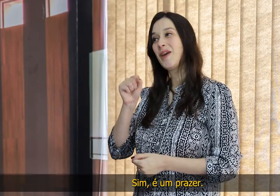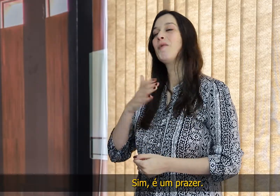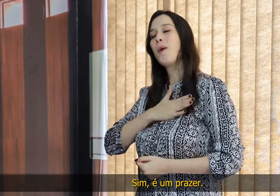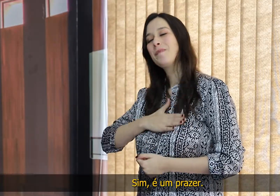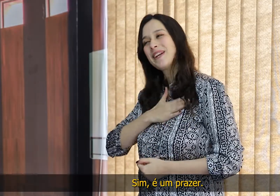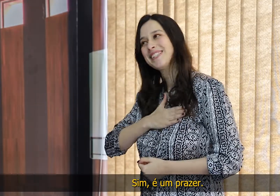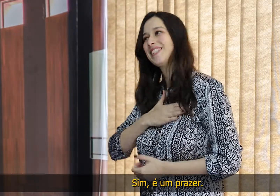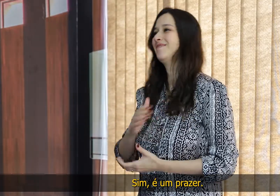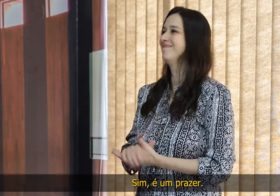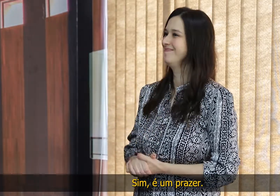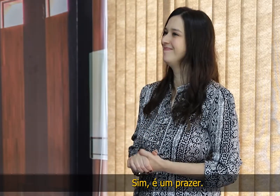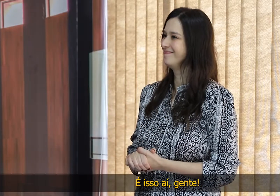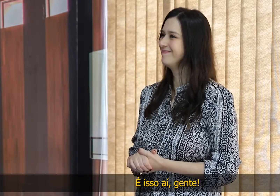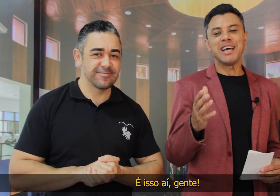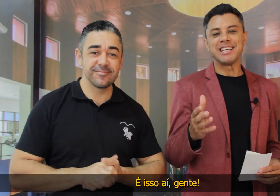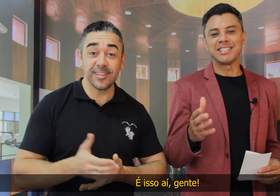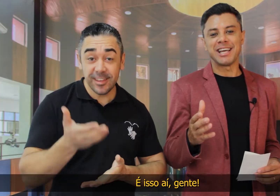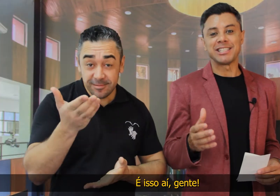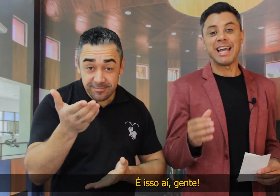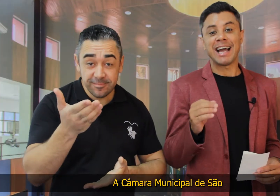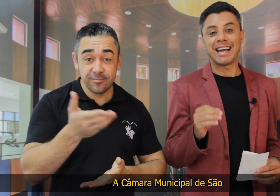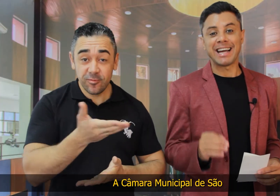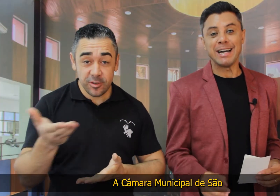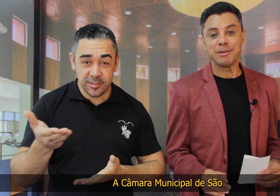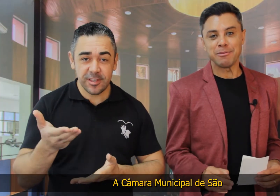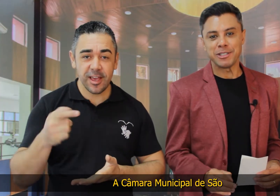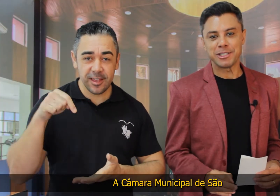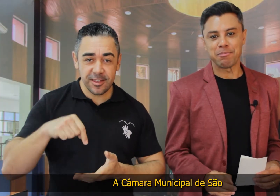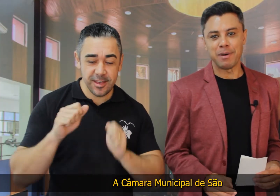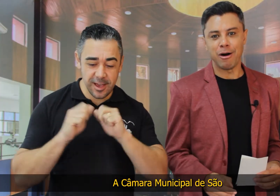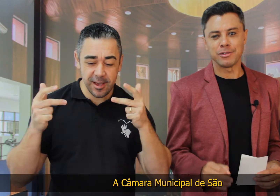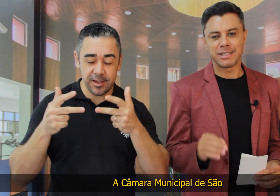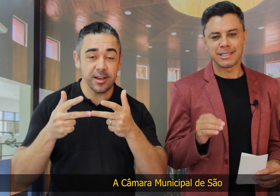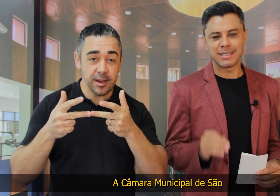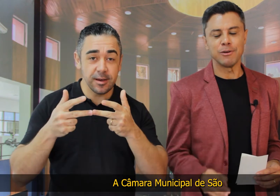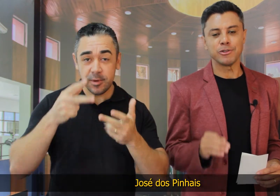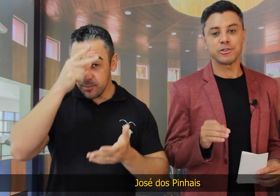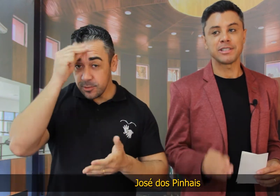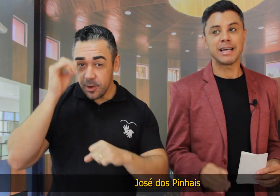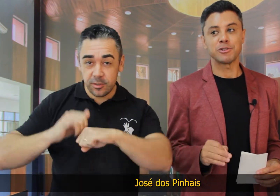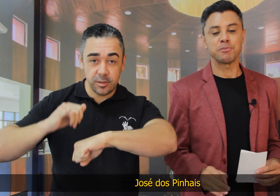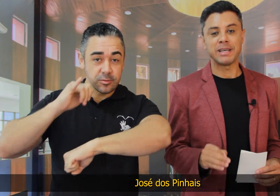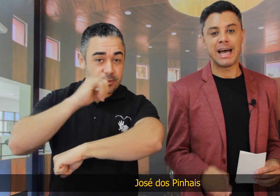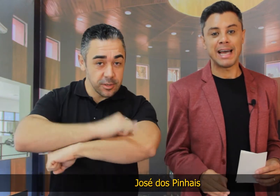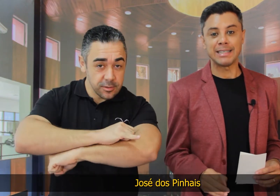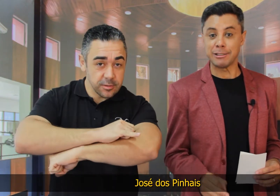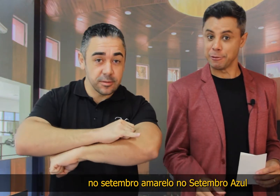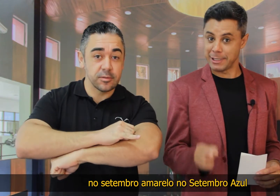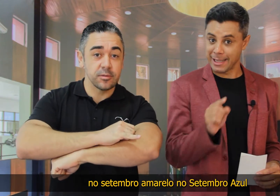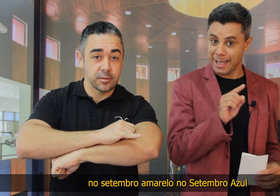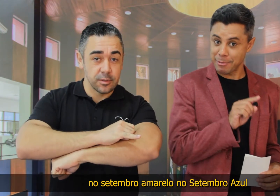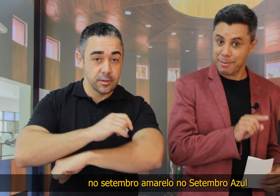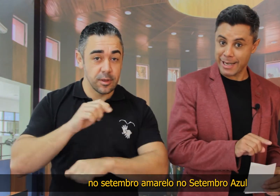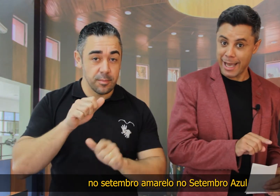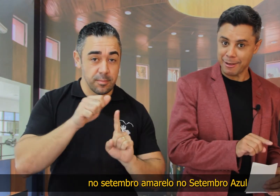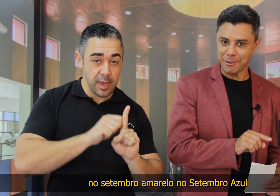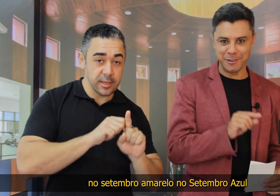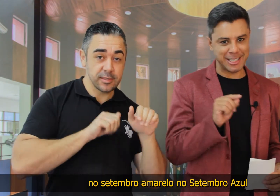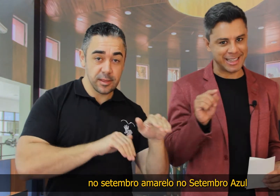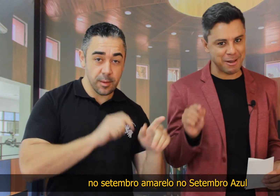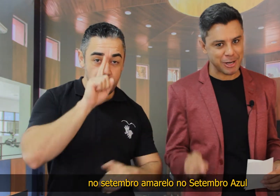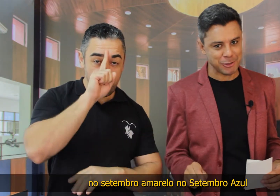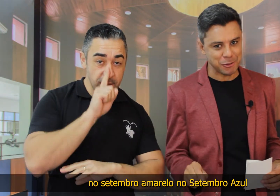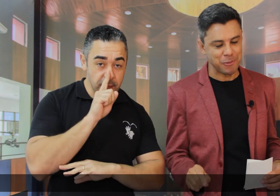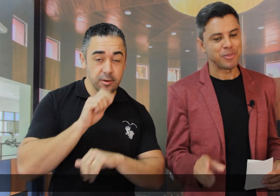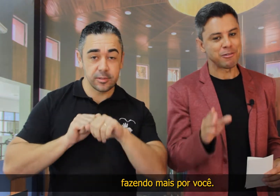Sim, é um prazer. É isso aí, gente. É a Câmara Municipal de São José dos Pinhais, no Setembro Amarelo,